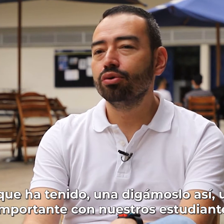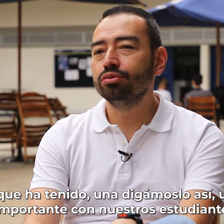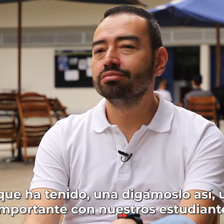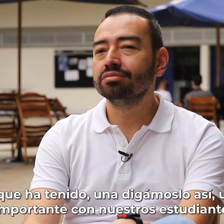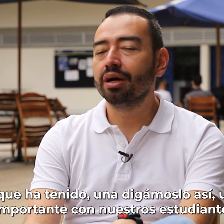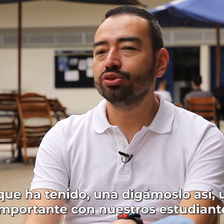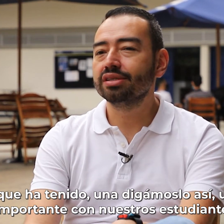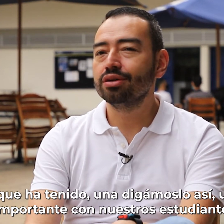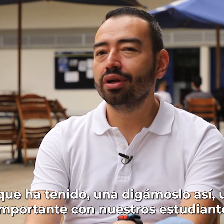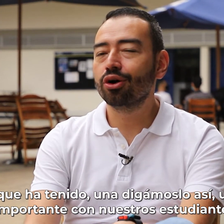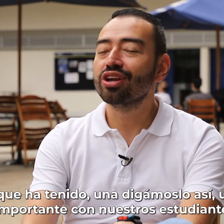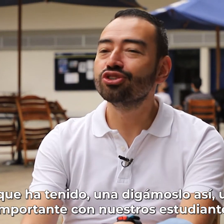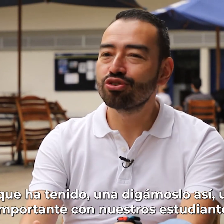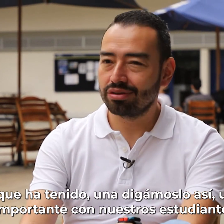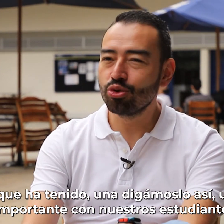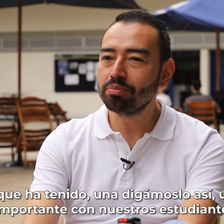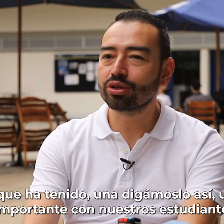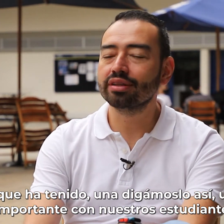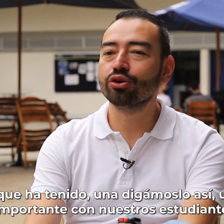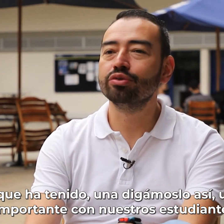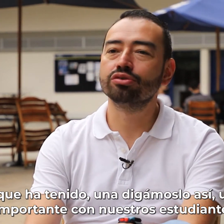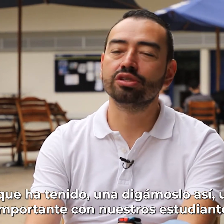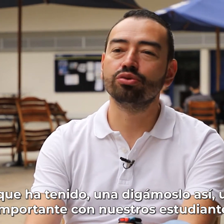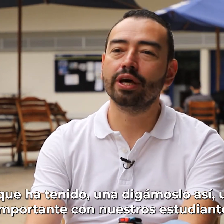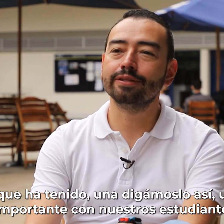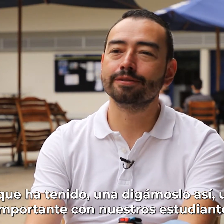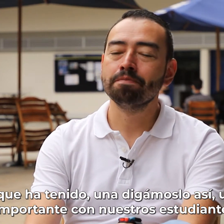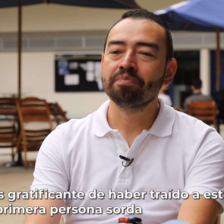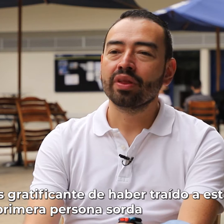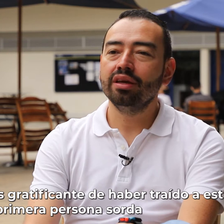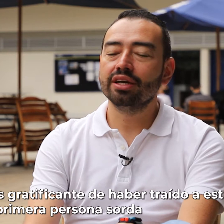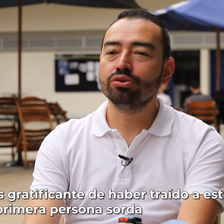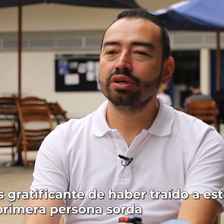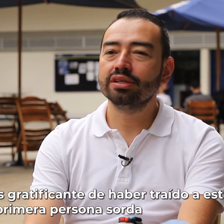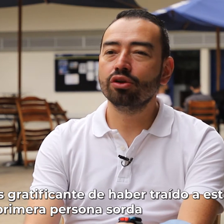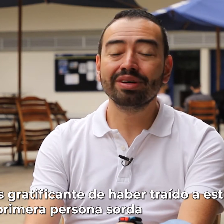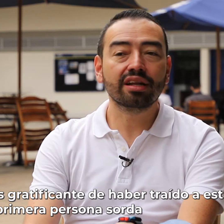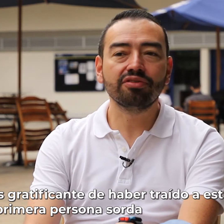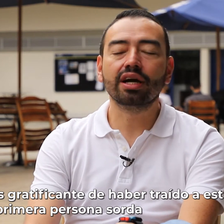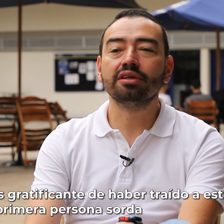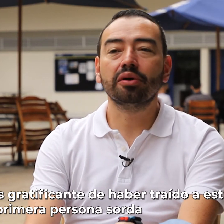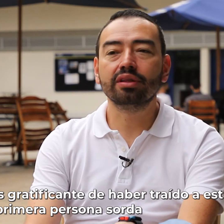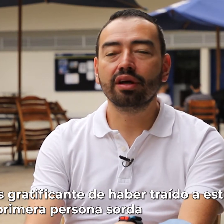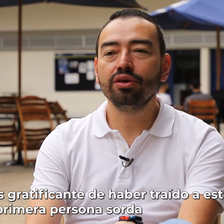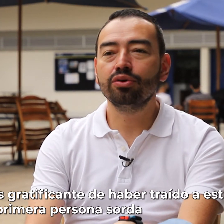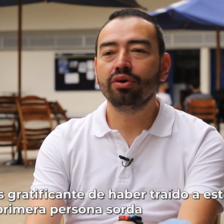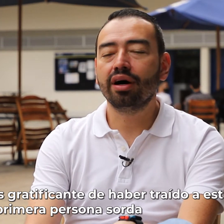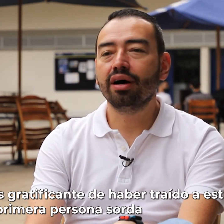un digamos así una conexión muy importante con nuestros estudiantes y eso es lo más gratificante de haber traído a